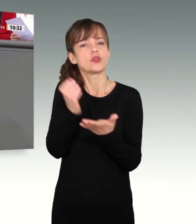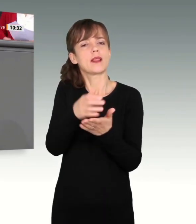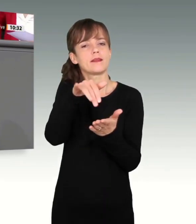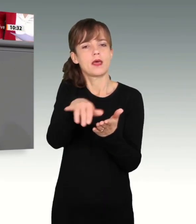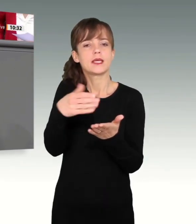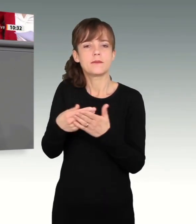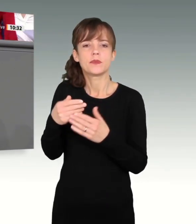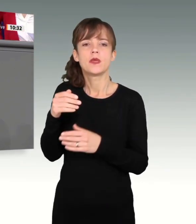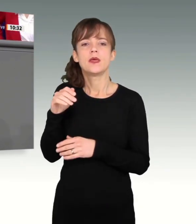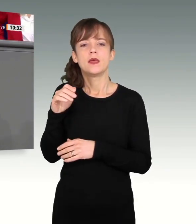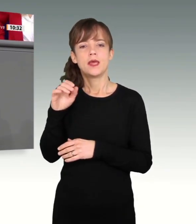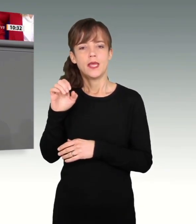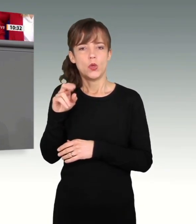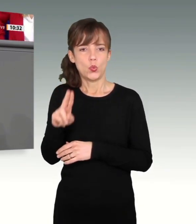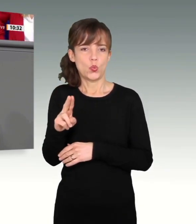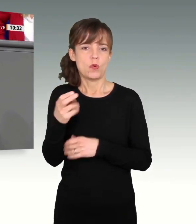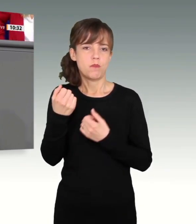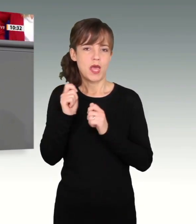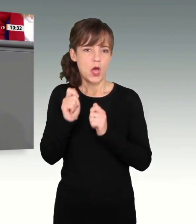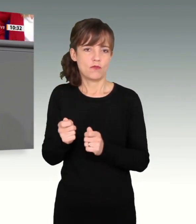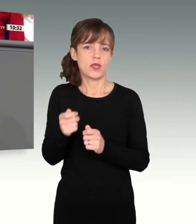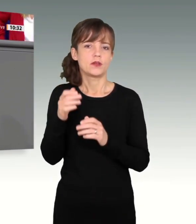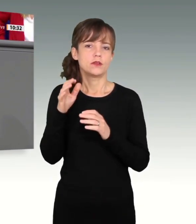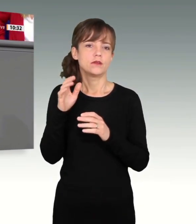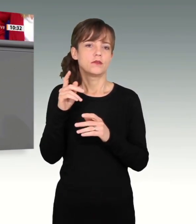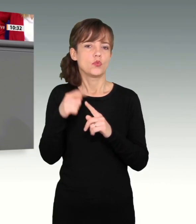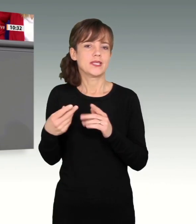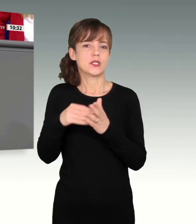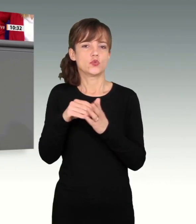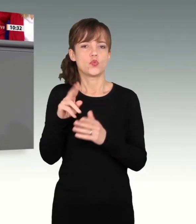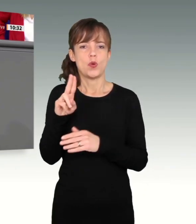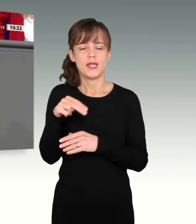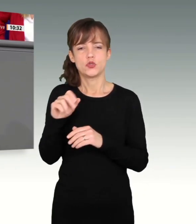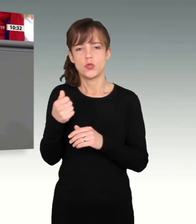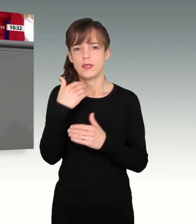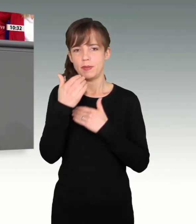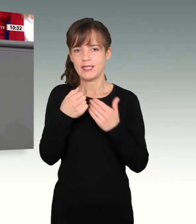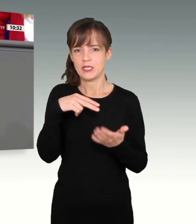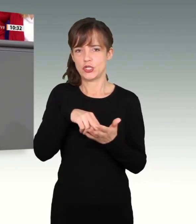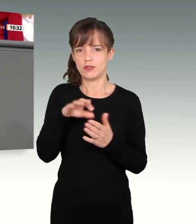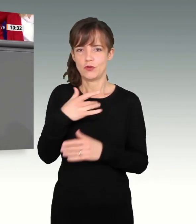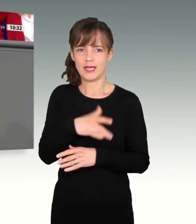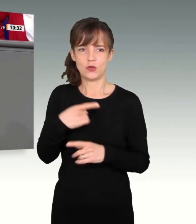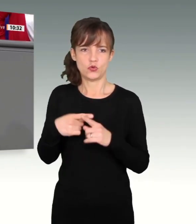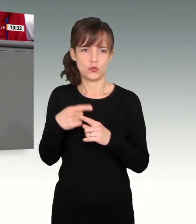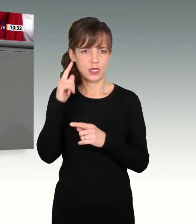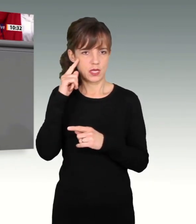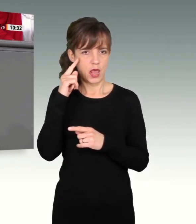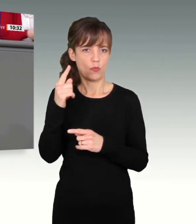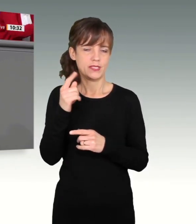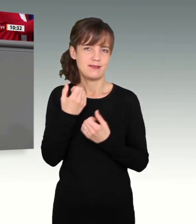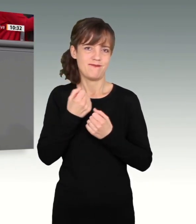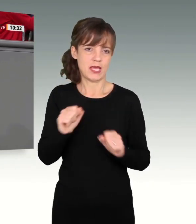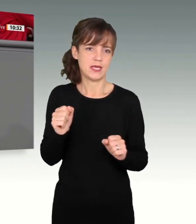Glaubensfreiheit, Ahmed Schahid. Das war vorher mal Heiner Bielefeld, der das Amt, glaube ich, dort sehr geprägt hat. Ich glaube, man muss